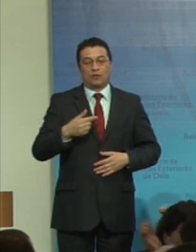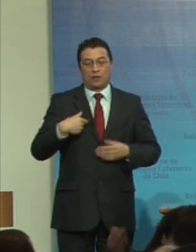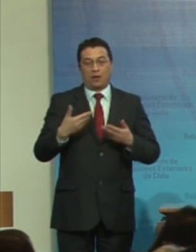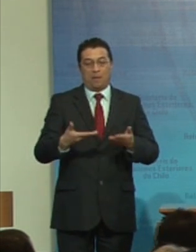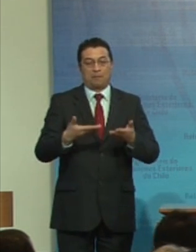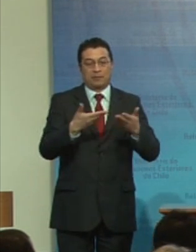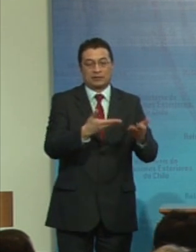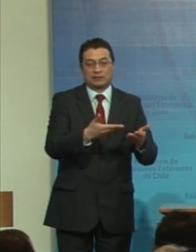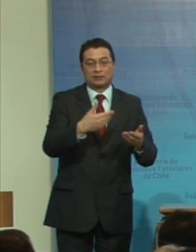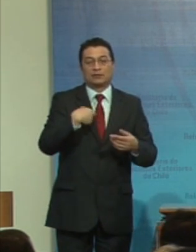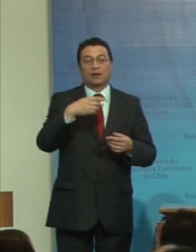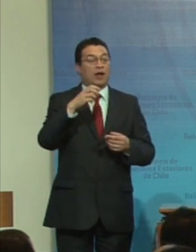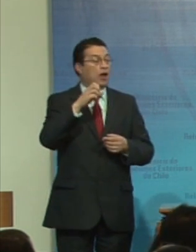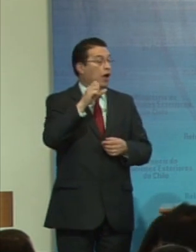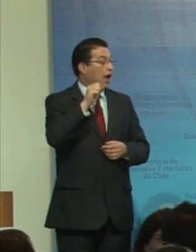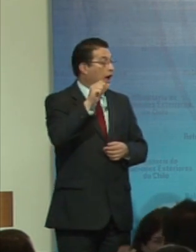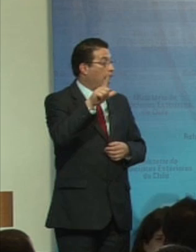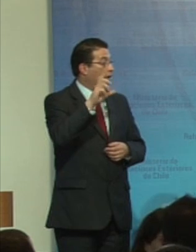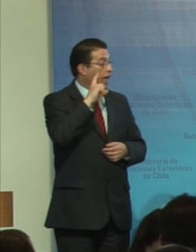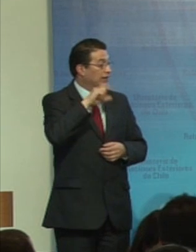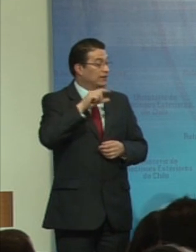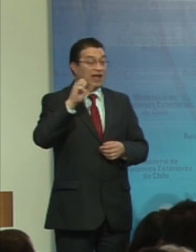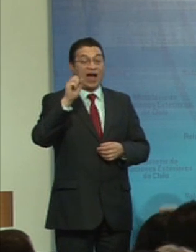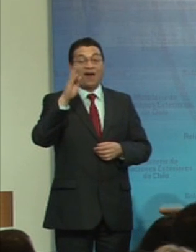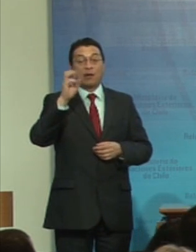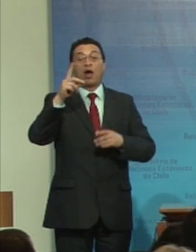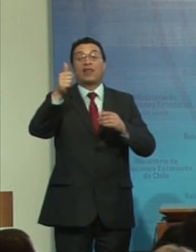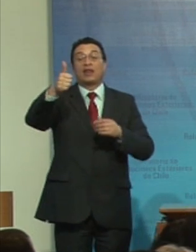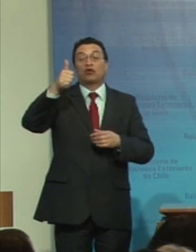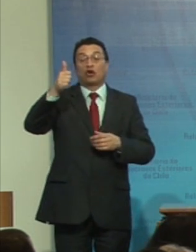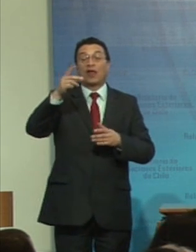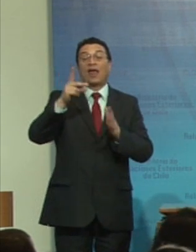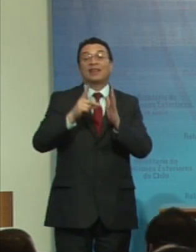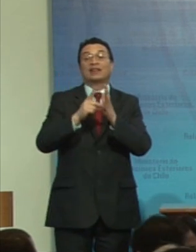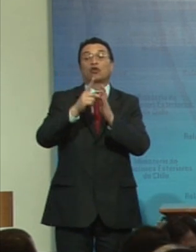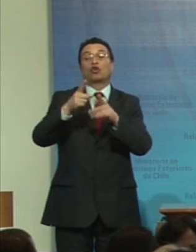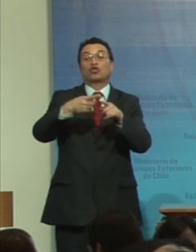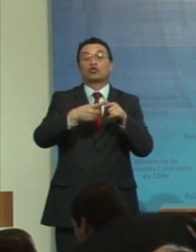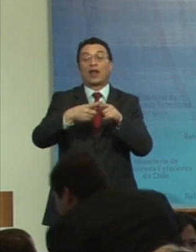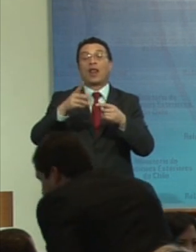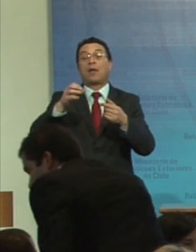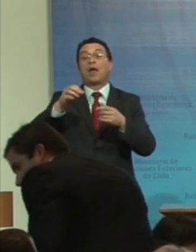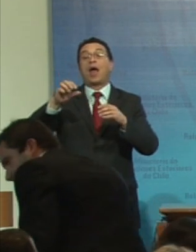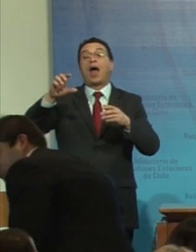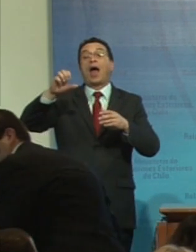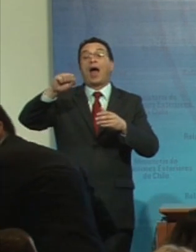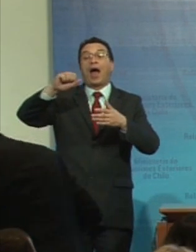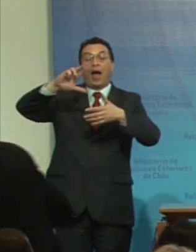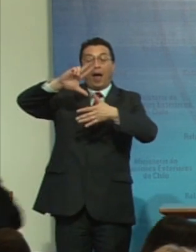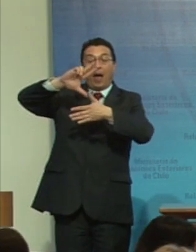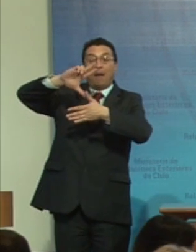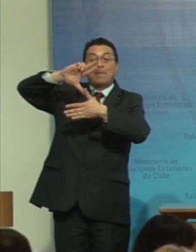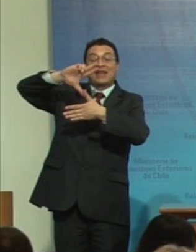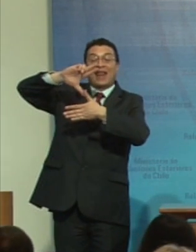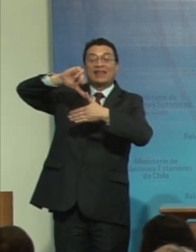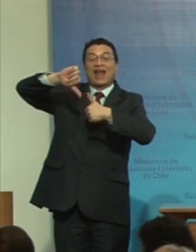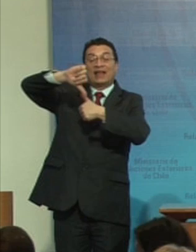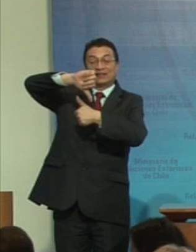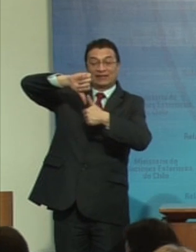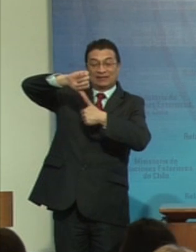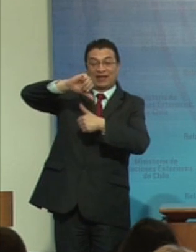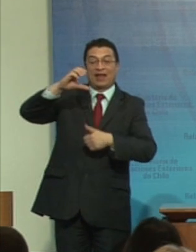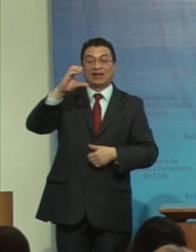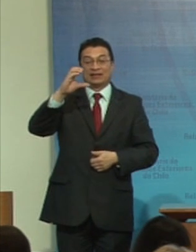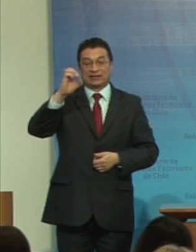la señora Laís Abramo directora de la división de desarrollo social de la comisión económica para América Latina y el Caribe CEPAL